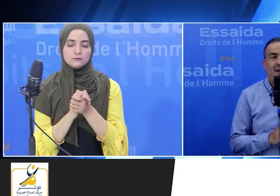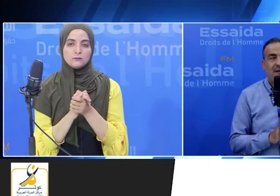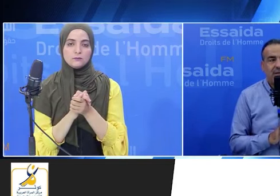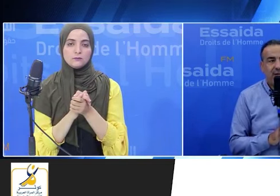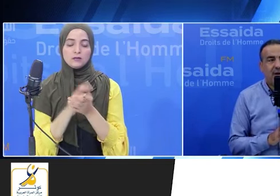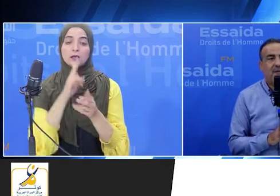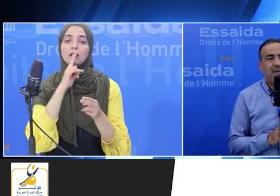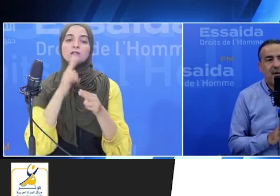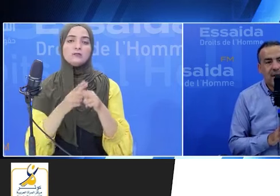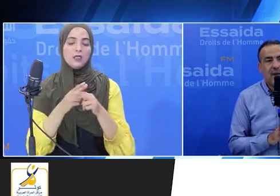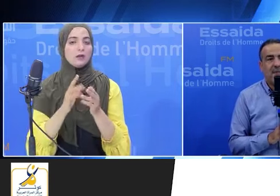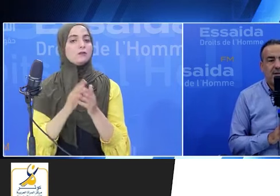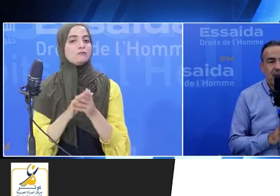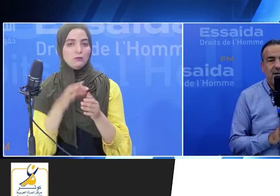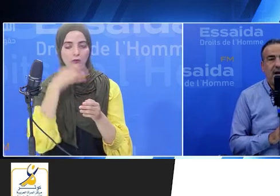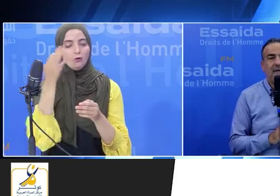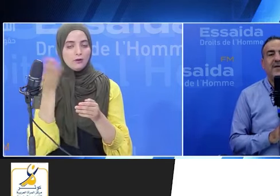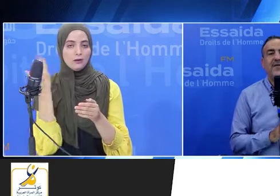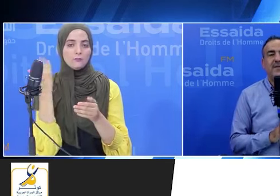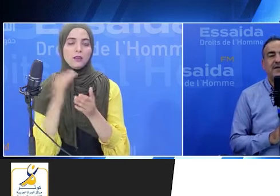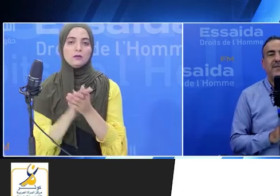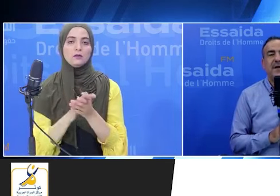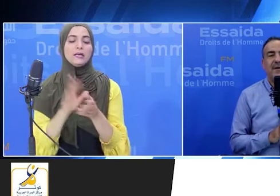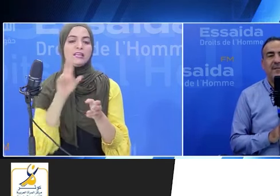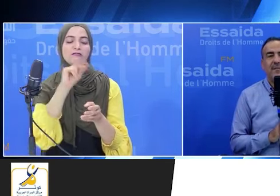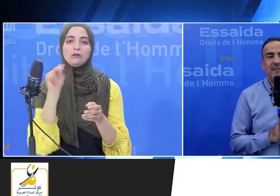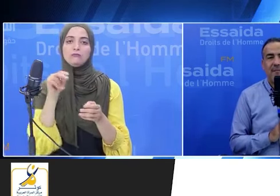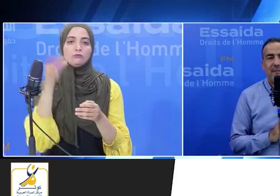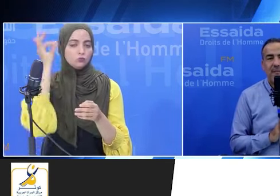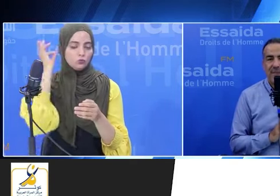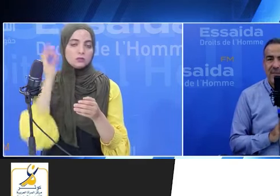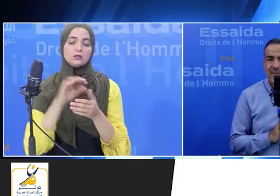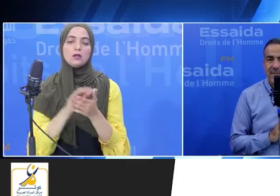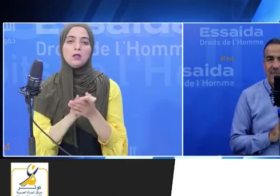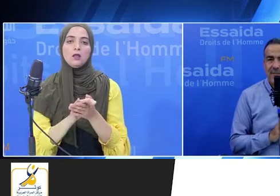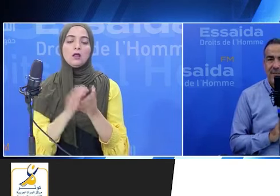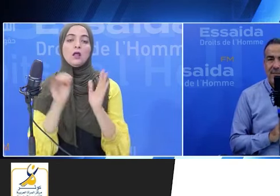سفيقس كما قلنا كما تلاثة عاصمة ثلاثة مقاعد